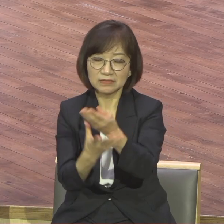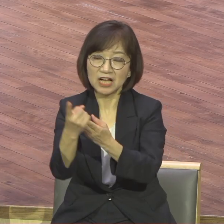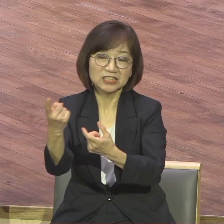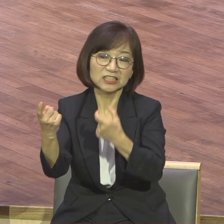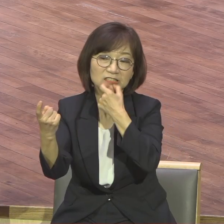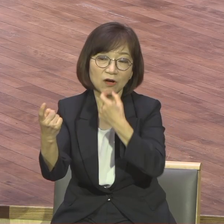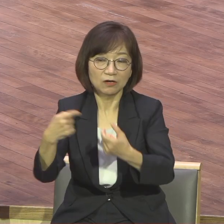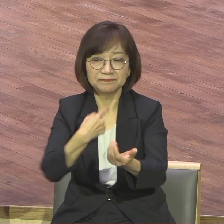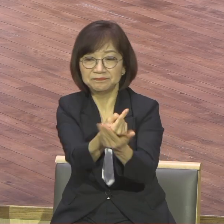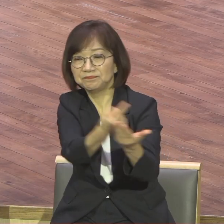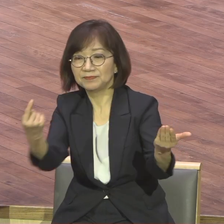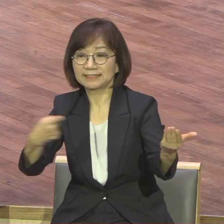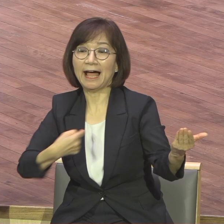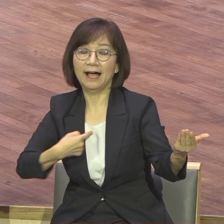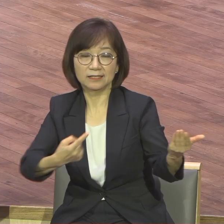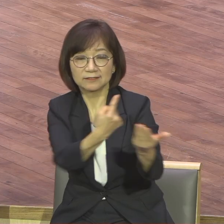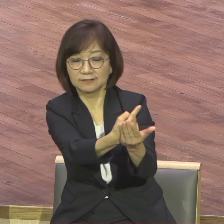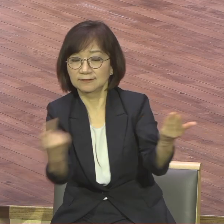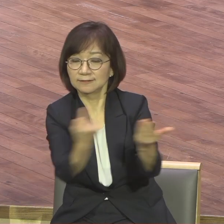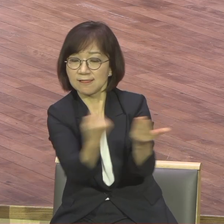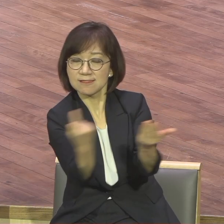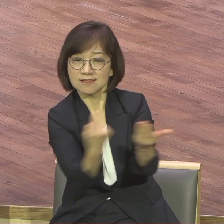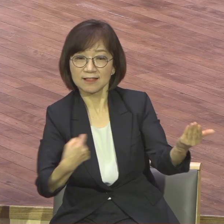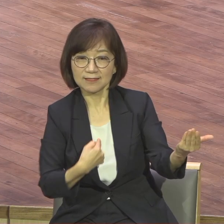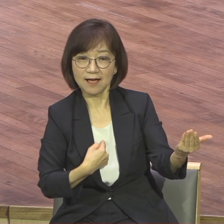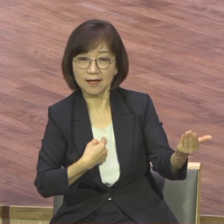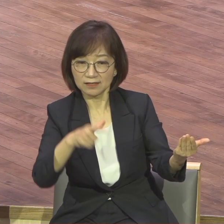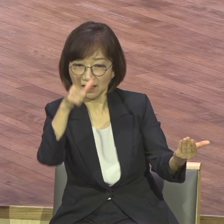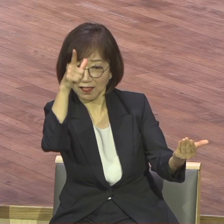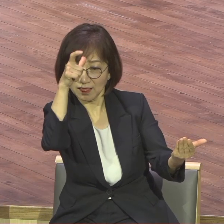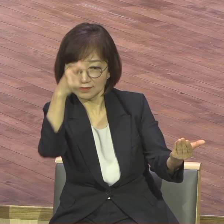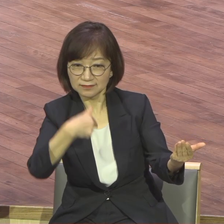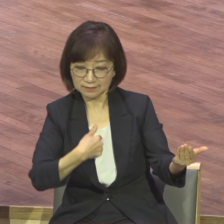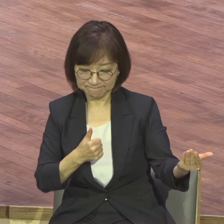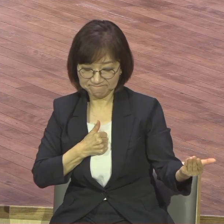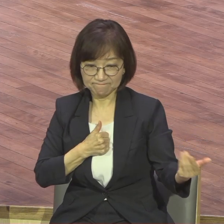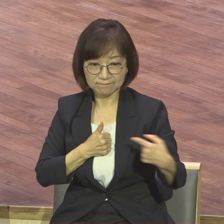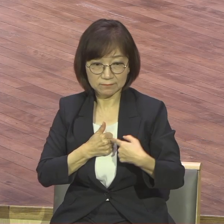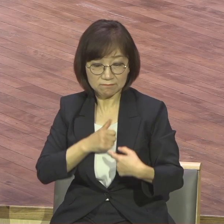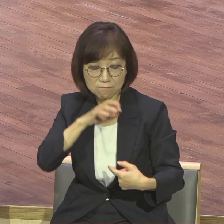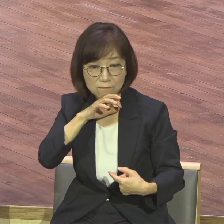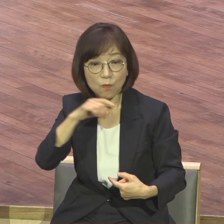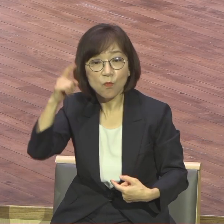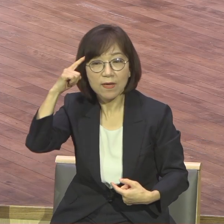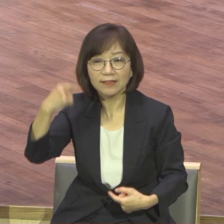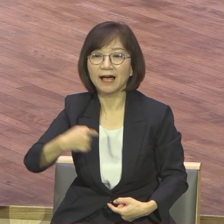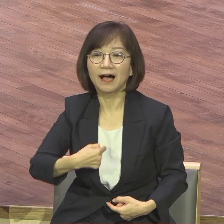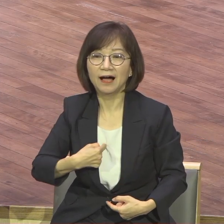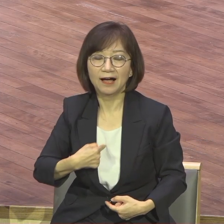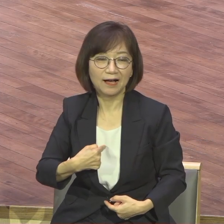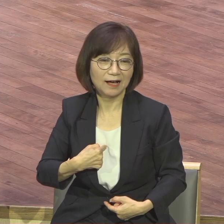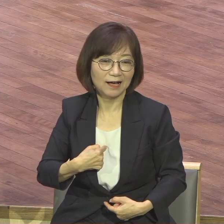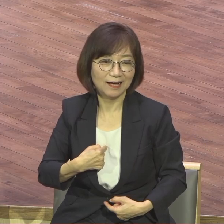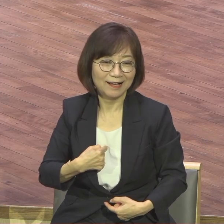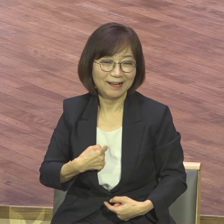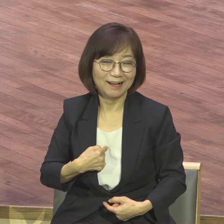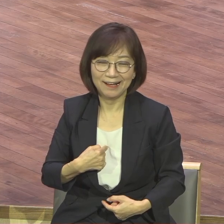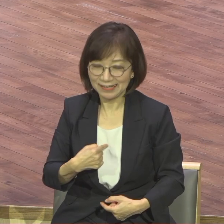왜 주장합니까 왜 고집이 셉니까 왜 불평합니까 나 나 알아달라고 나 무시하지 마라 나